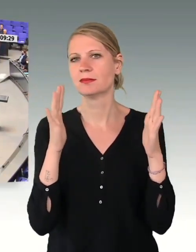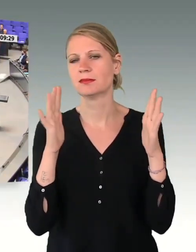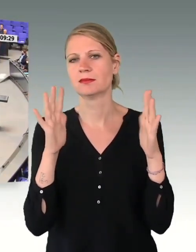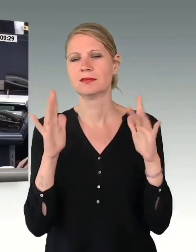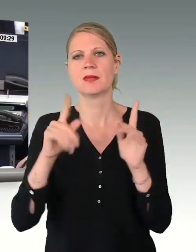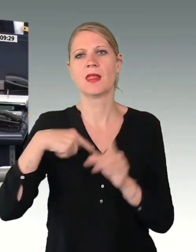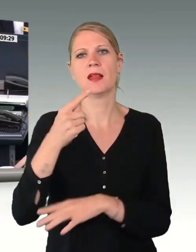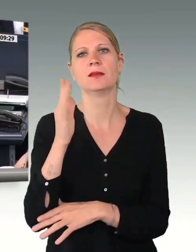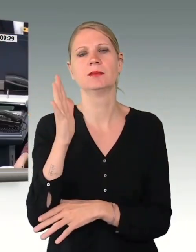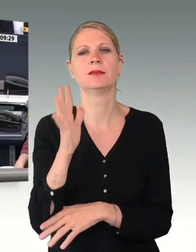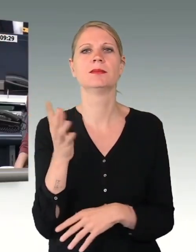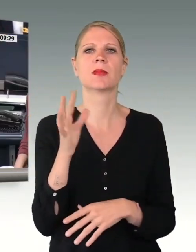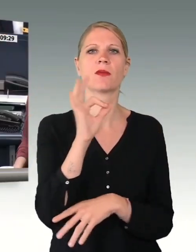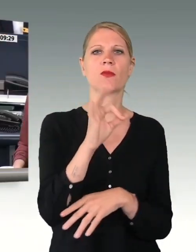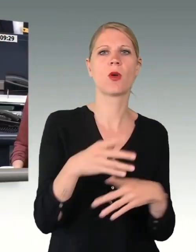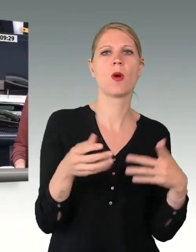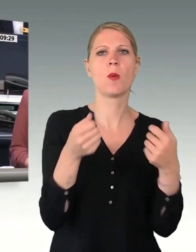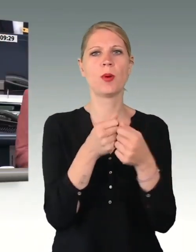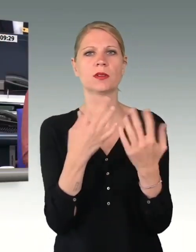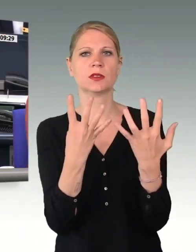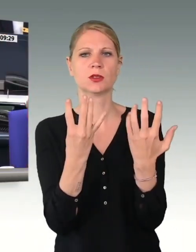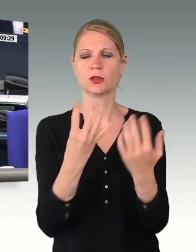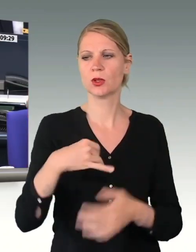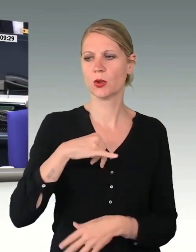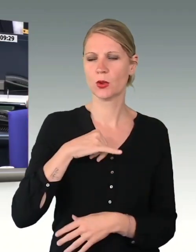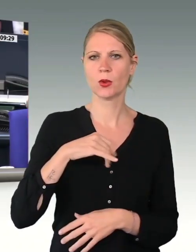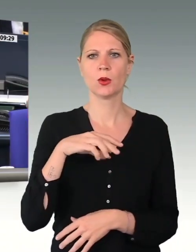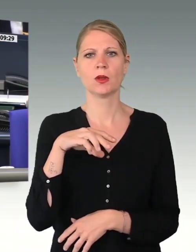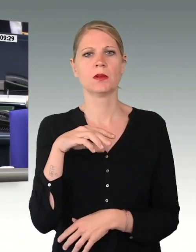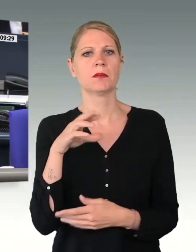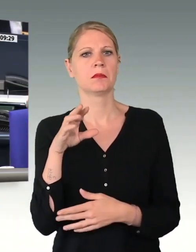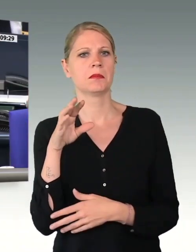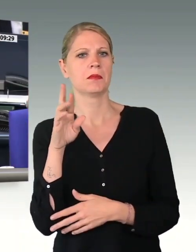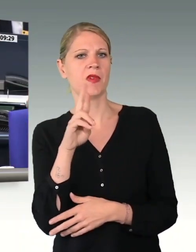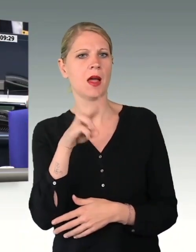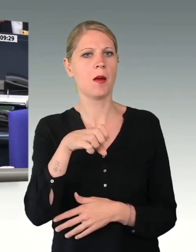Nächste Rednerin für die Fraktion Bündnis 90 Die Grünen Merle-Spellerberg.